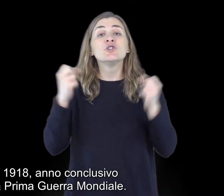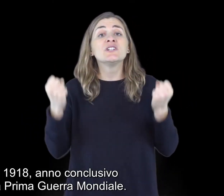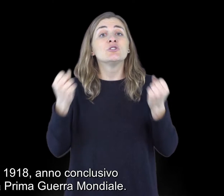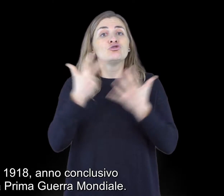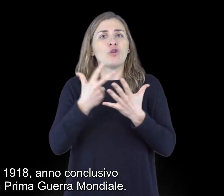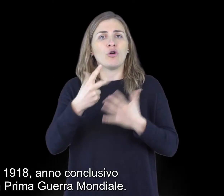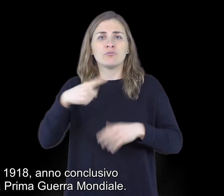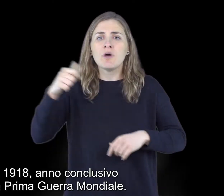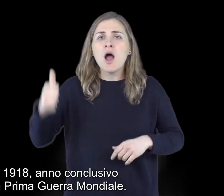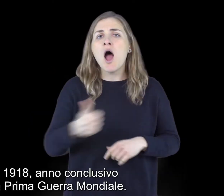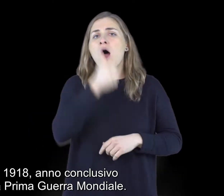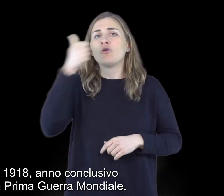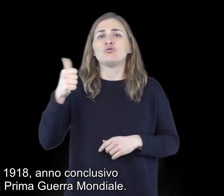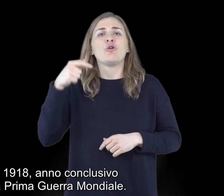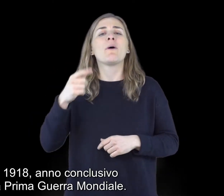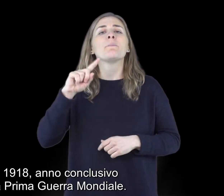anno conclusivo della Prima Guerra Mondiale.